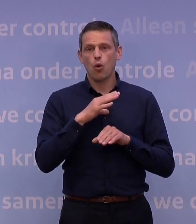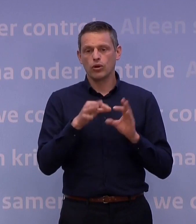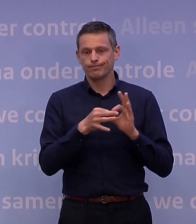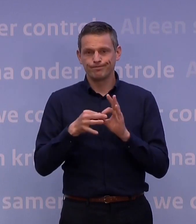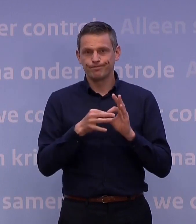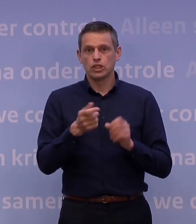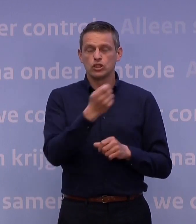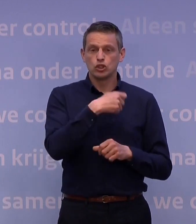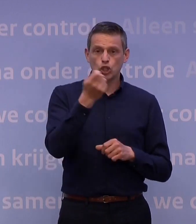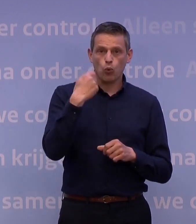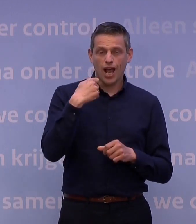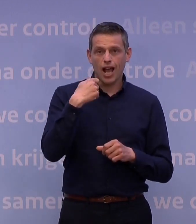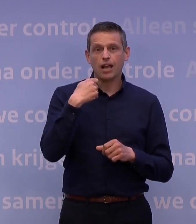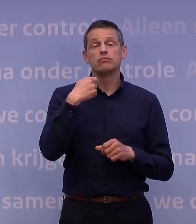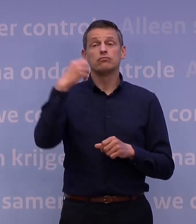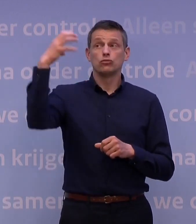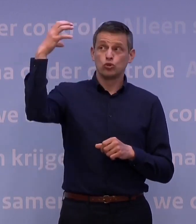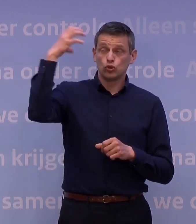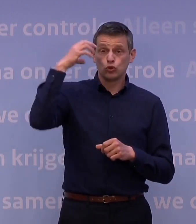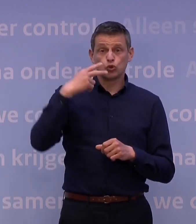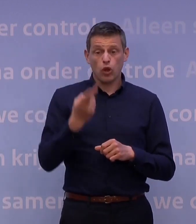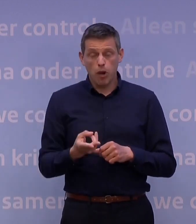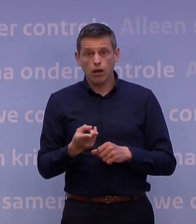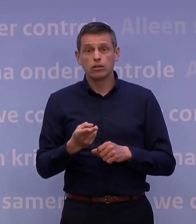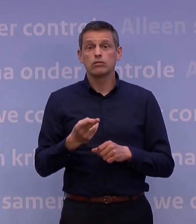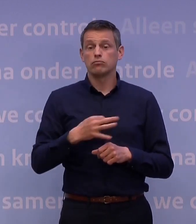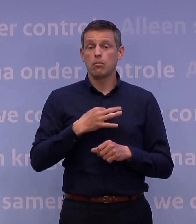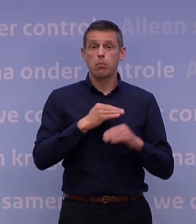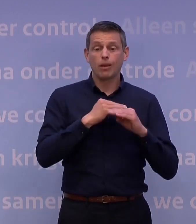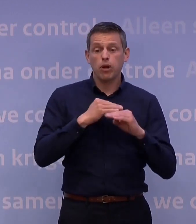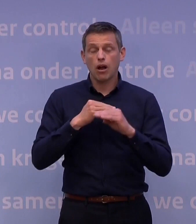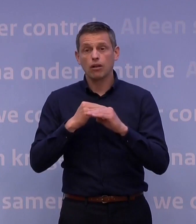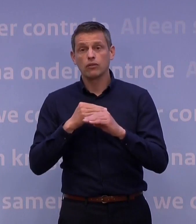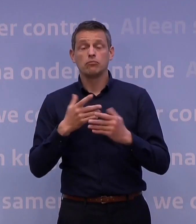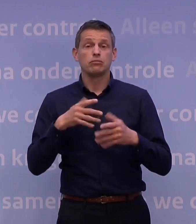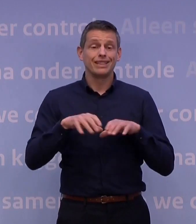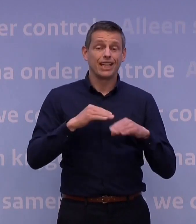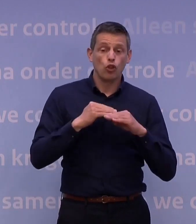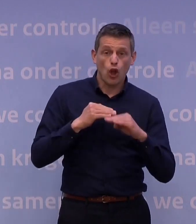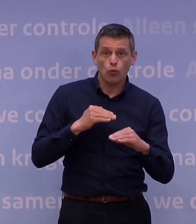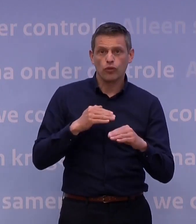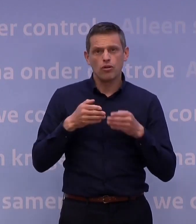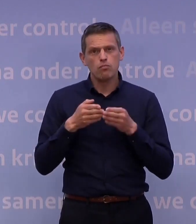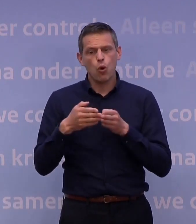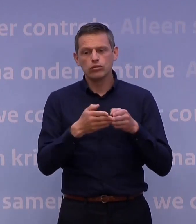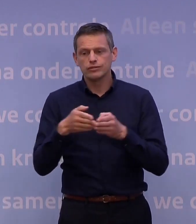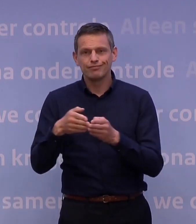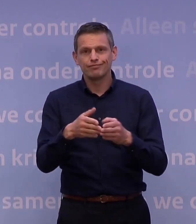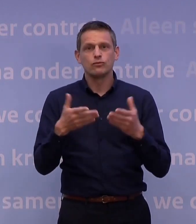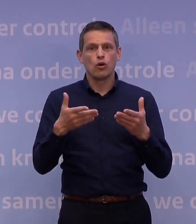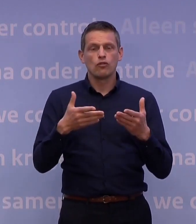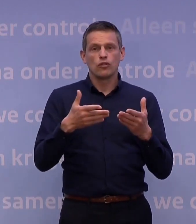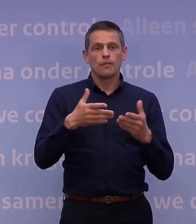zonnebankstudio's. Binnenruimtes in pretparken en dierentuinen. Rondvaartboten, buurt- en wijkcentra